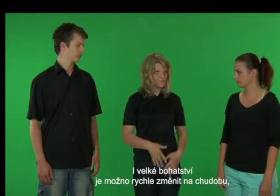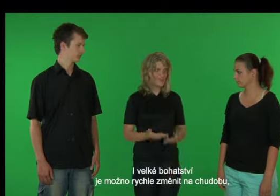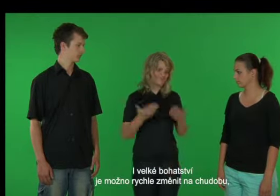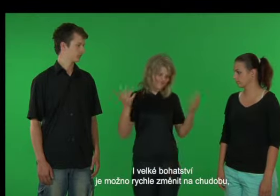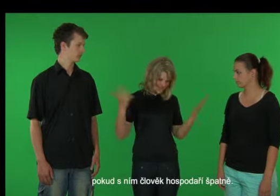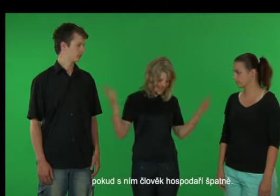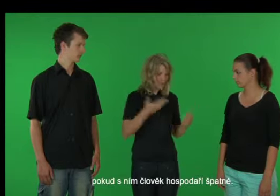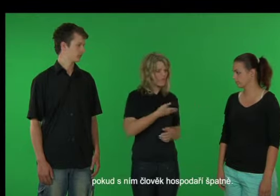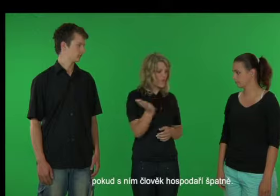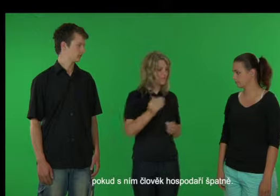Rospodaří špatně.